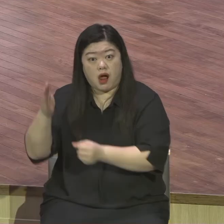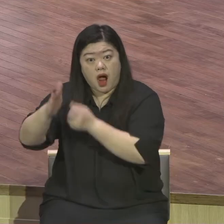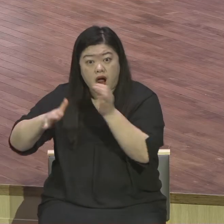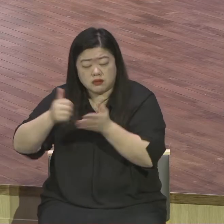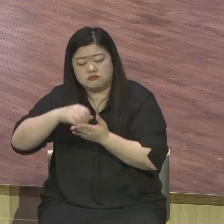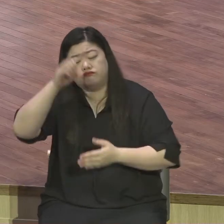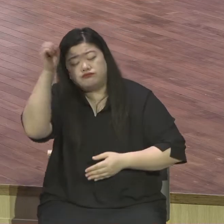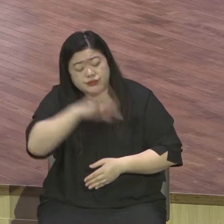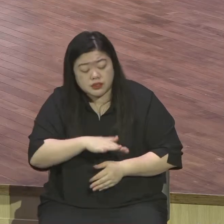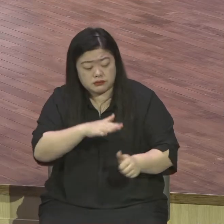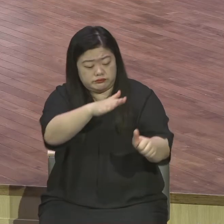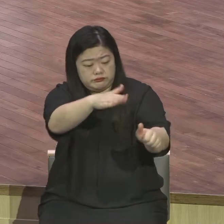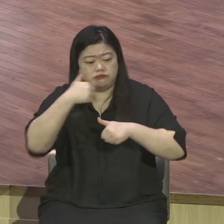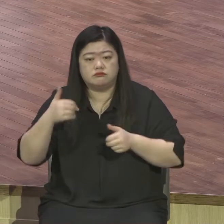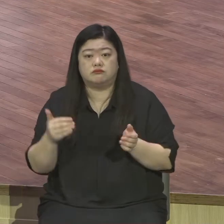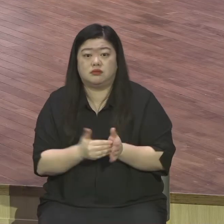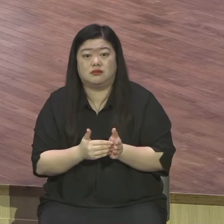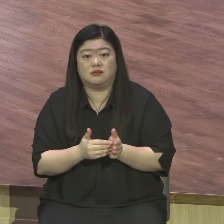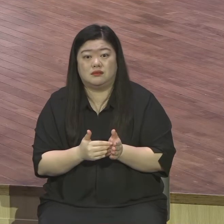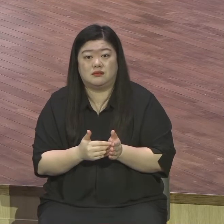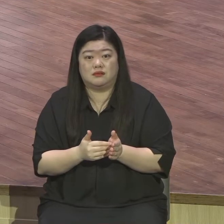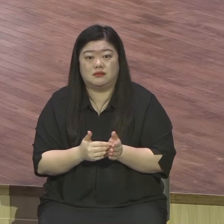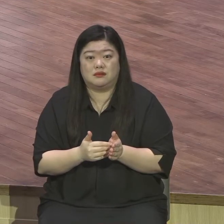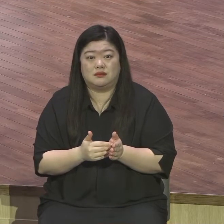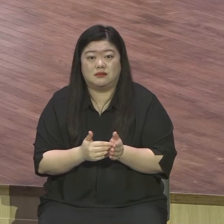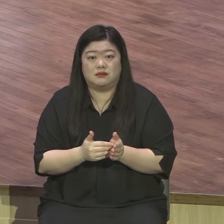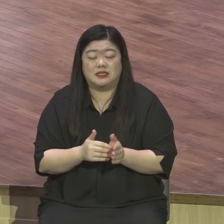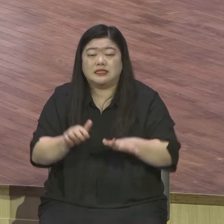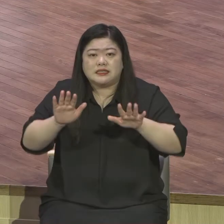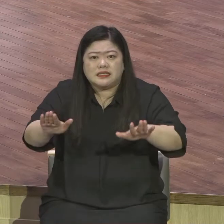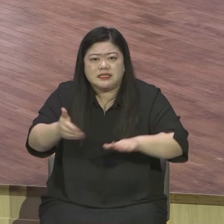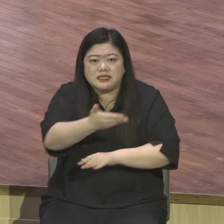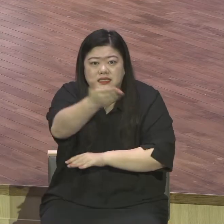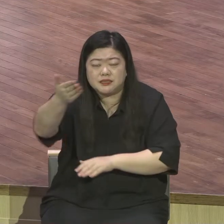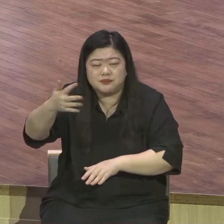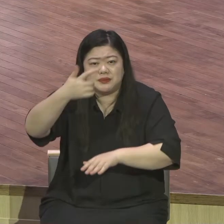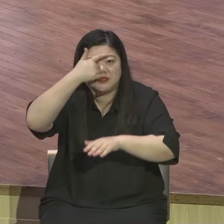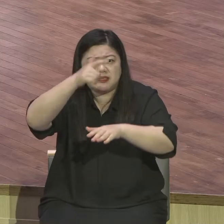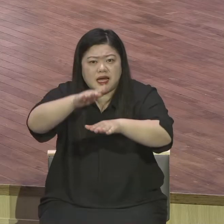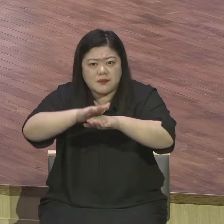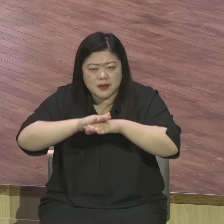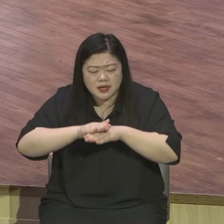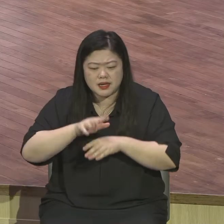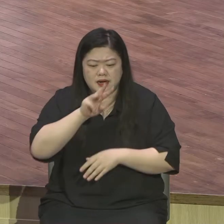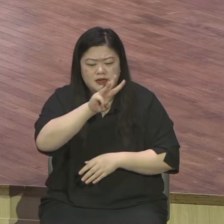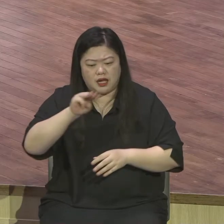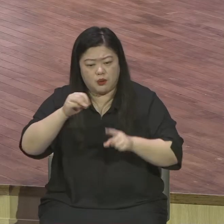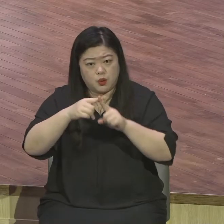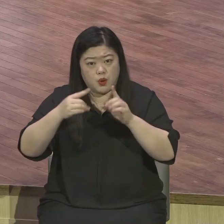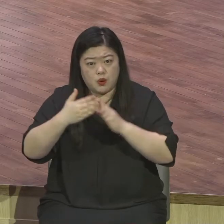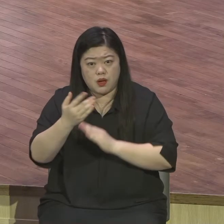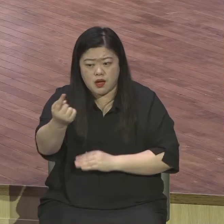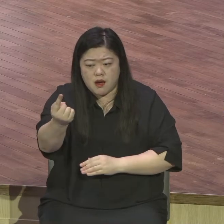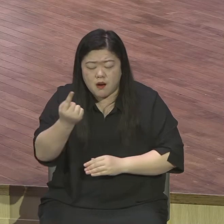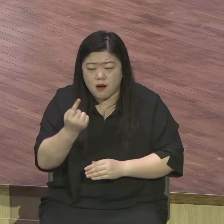우리가 이 자리에 앉은 것이 잘났어가 우리가 잘났어가 남들보다 좀 착해서가 아니에요